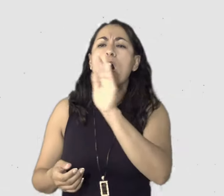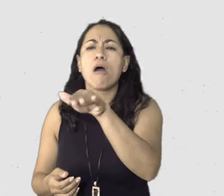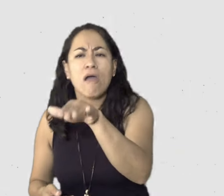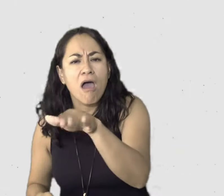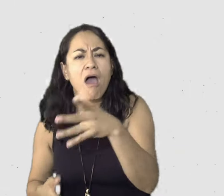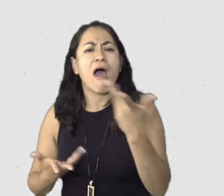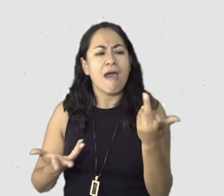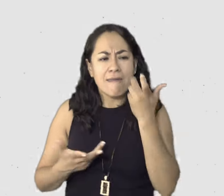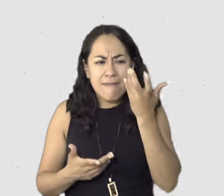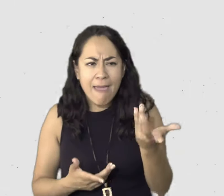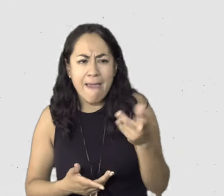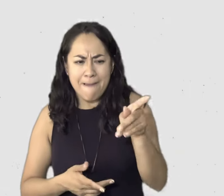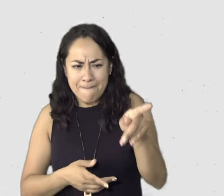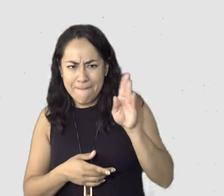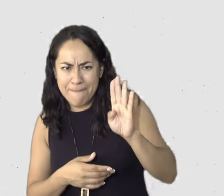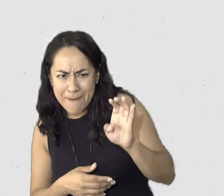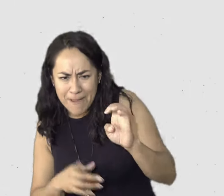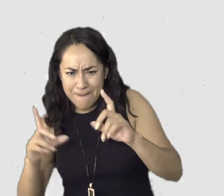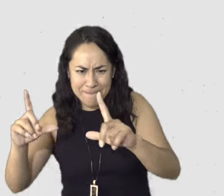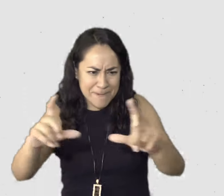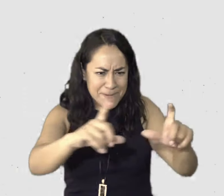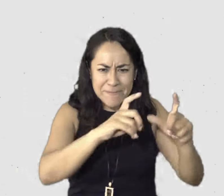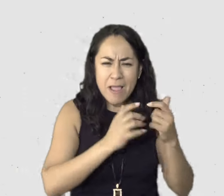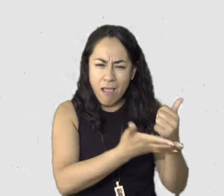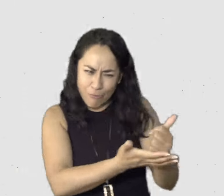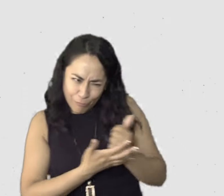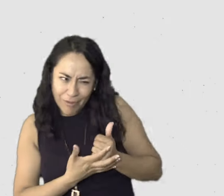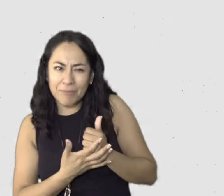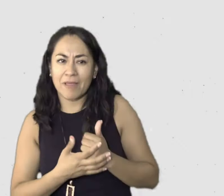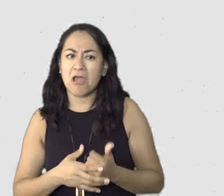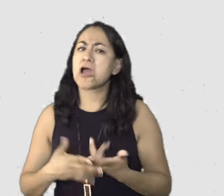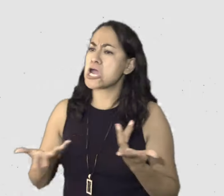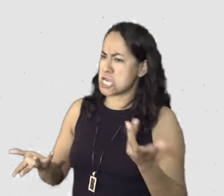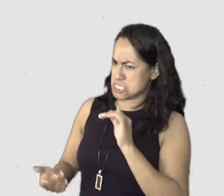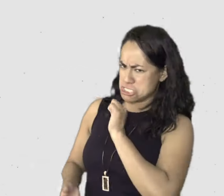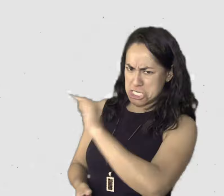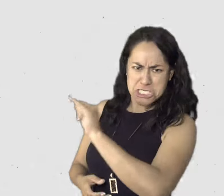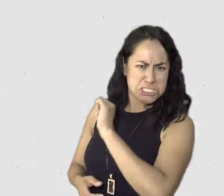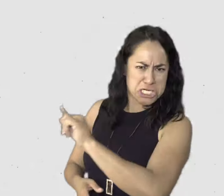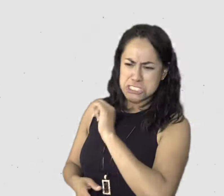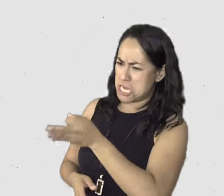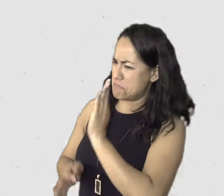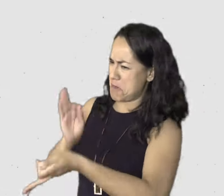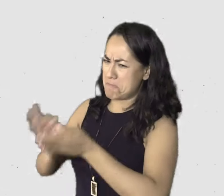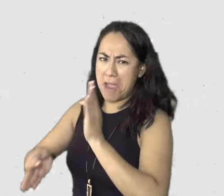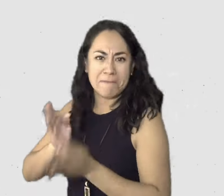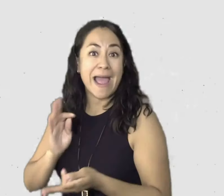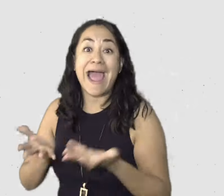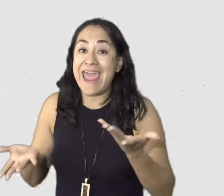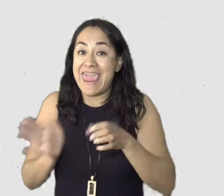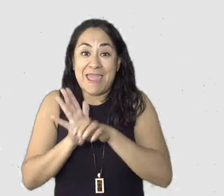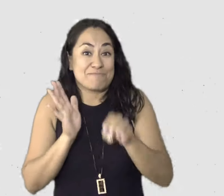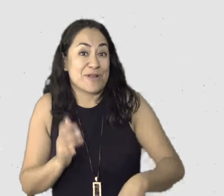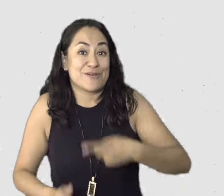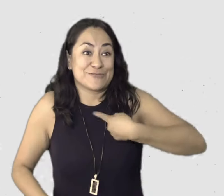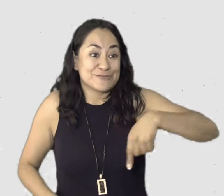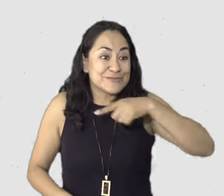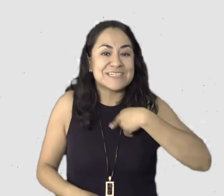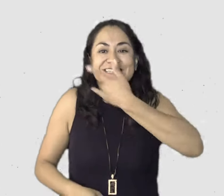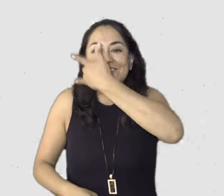disfrazarlos o los poníamos en la tacita de café, lo que sea, ¿no? Pero son todas esas dinámicas que finalmente fueron ayudando a eso, a la conexión que ahora